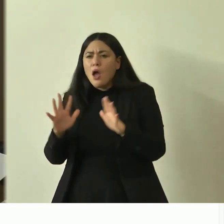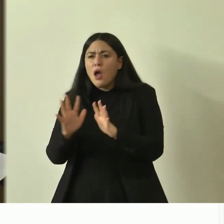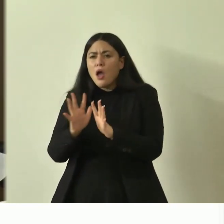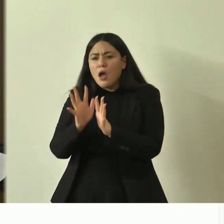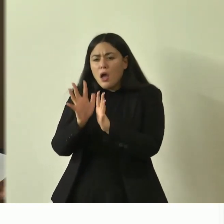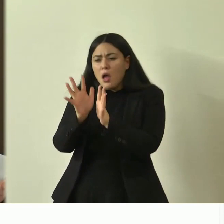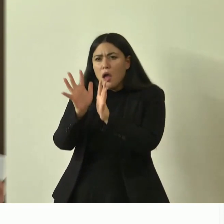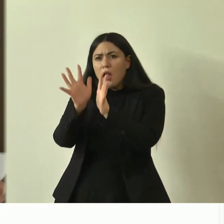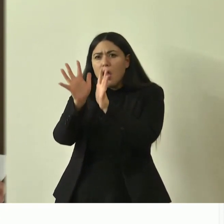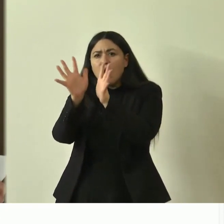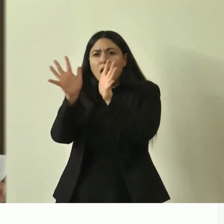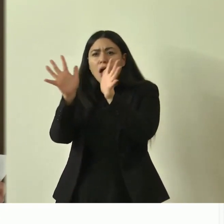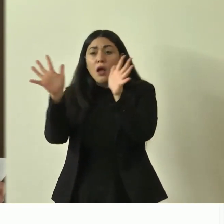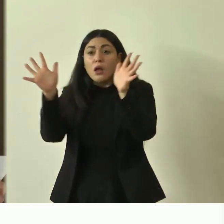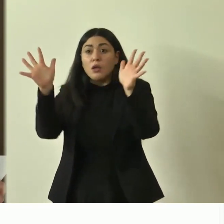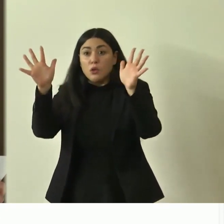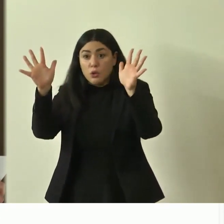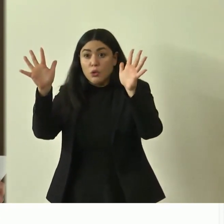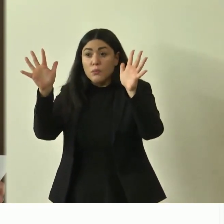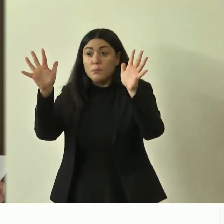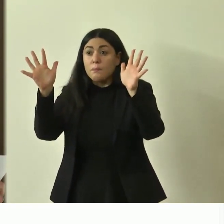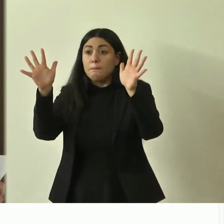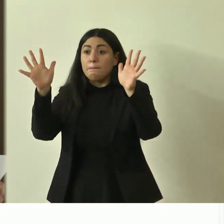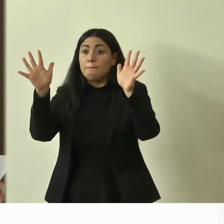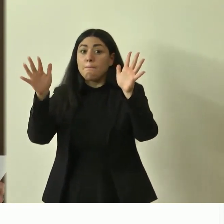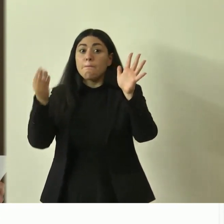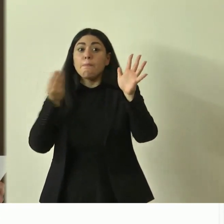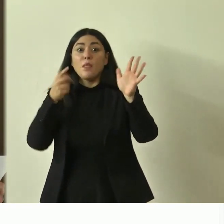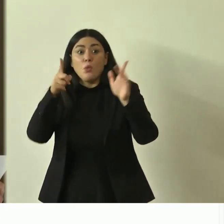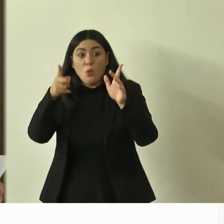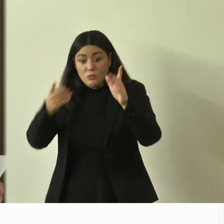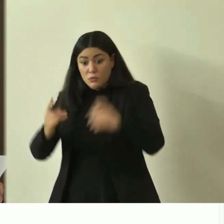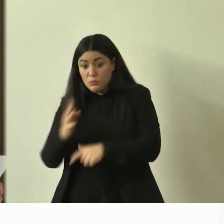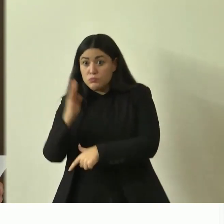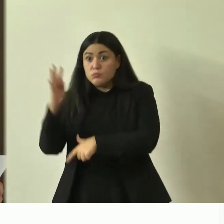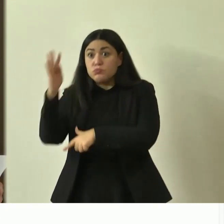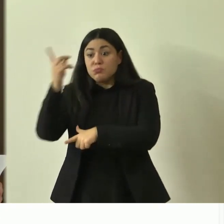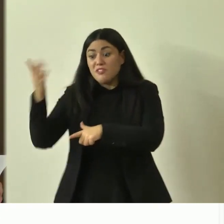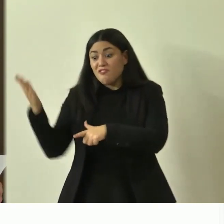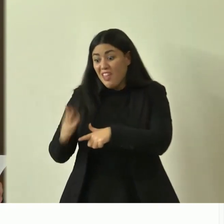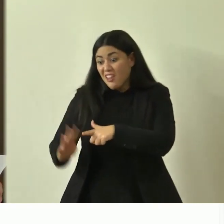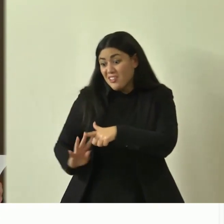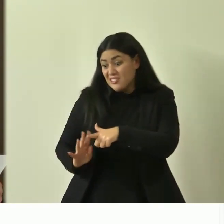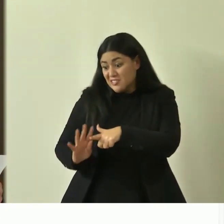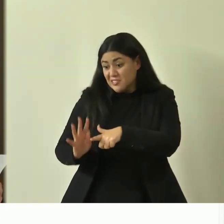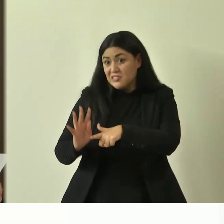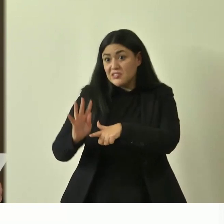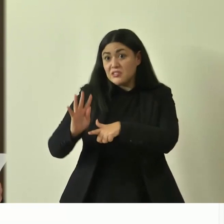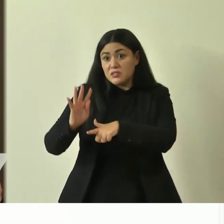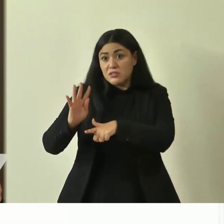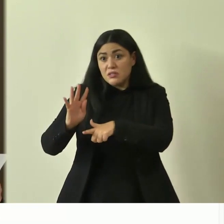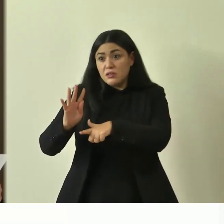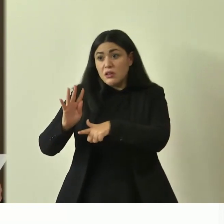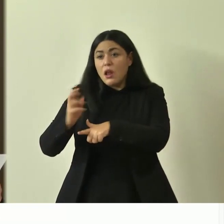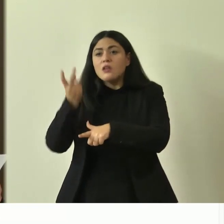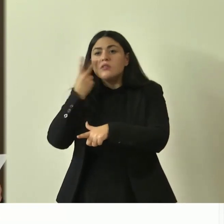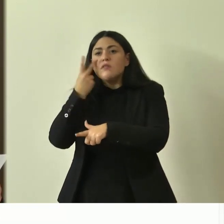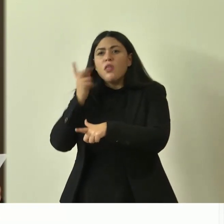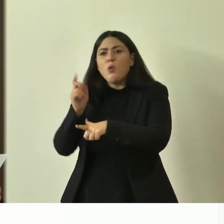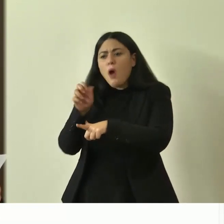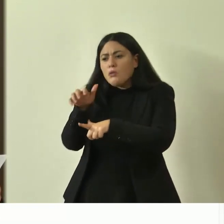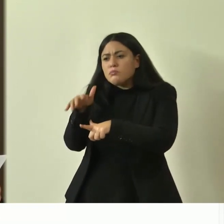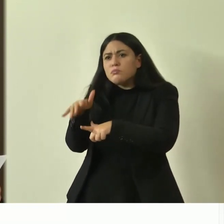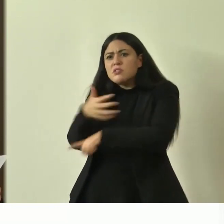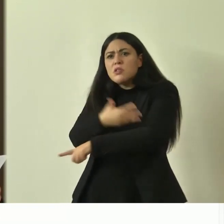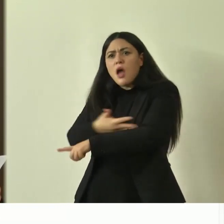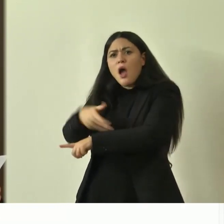rami appena limpia mano ebbe inflitta una ferita al tronco dalla costeccia scheggiata fiottò il sangue così